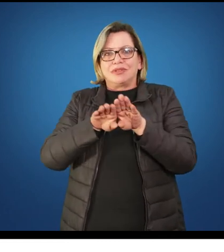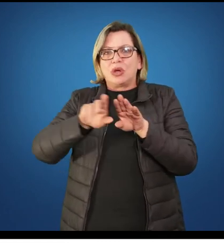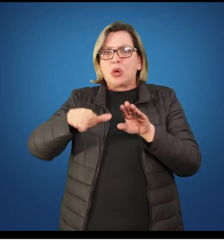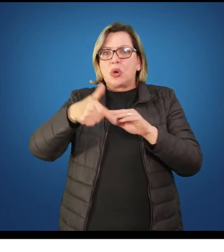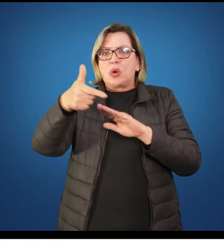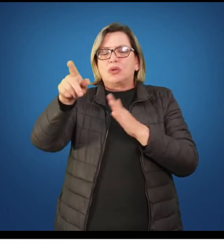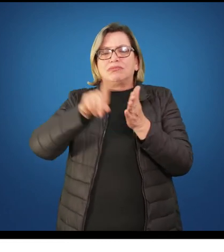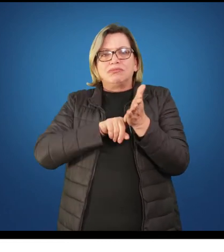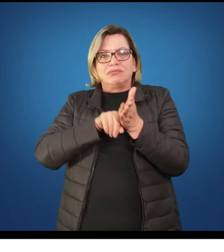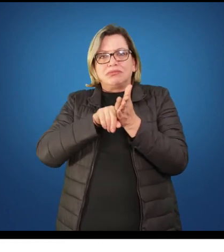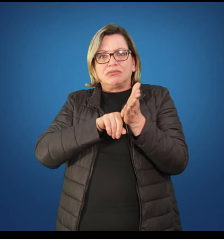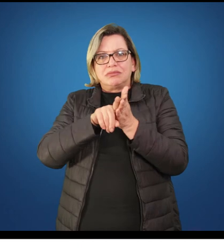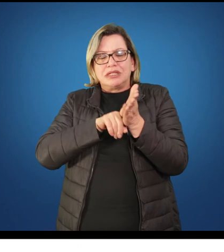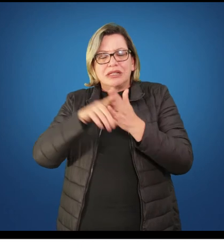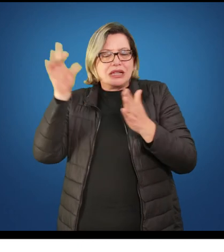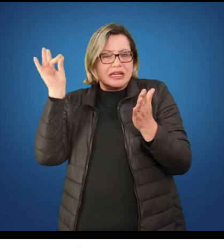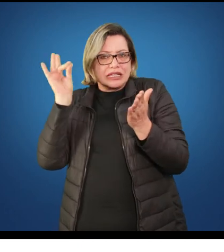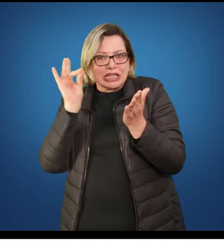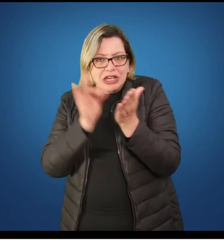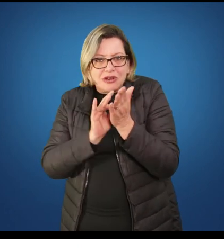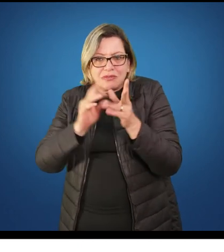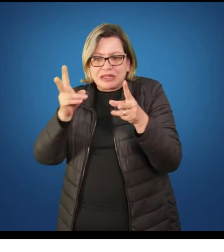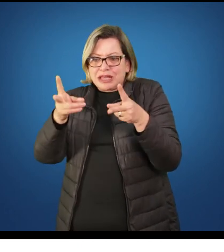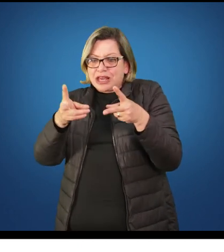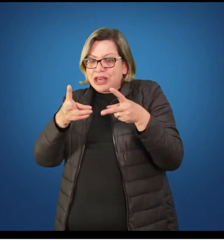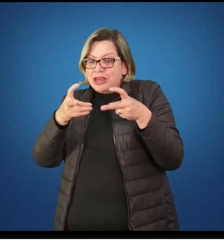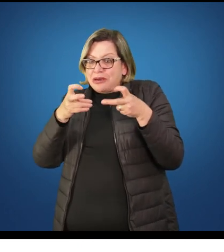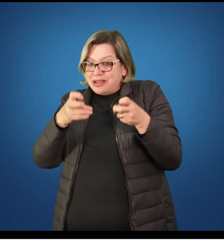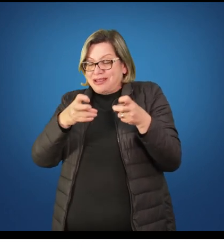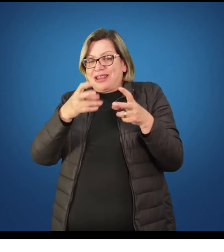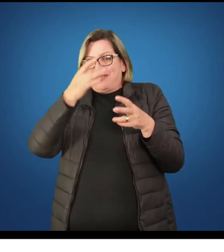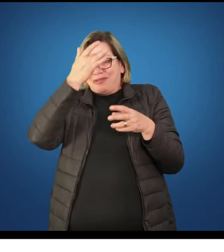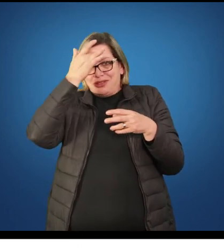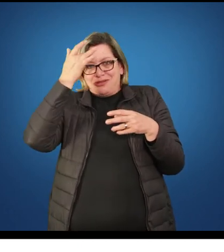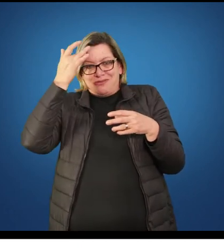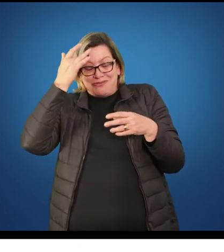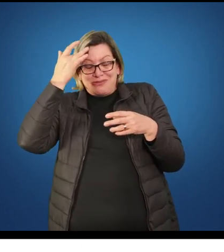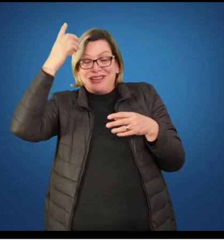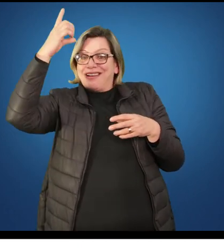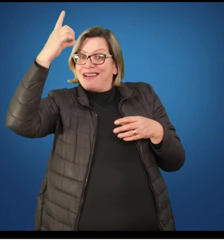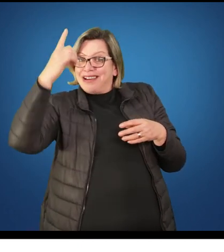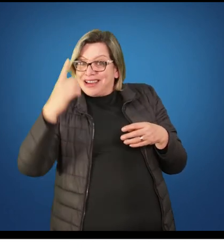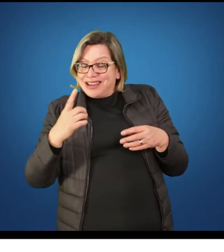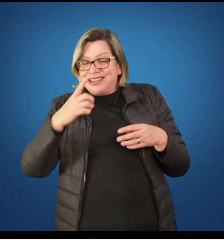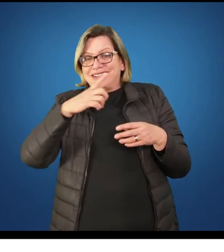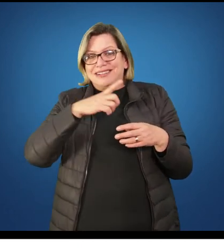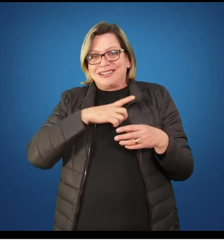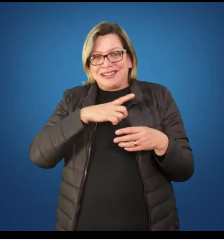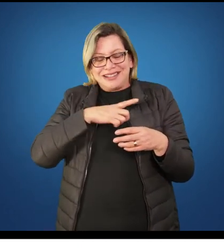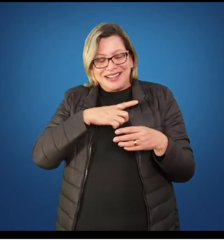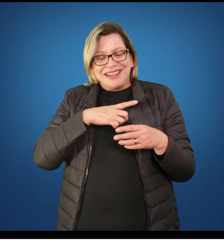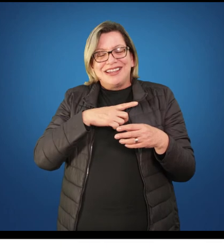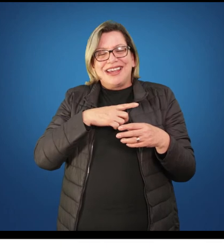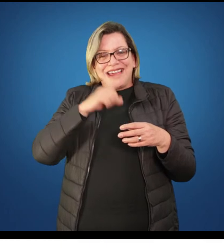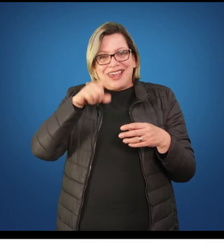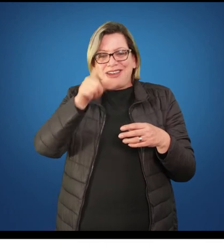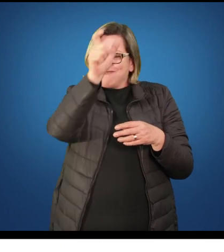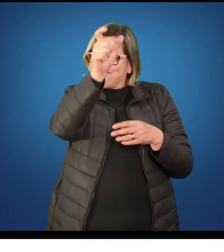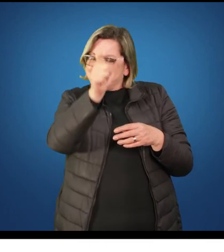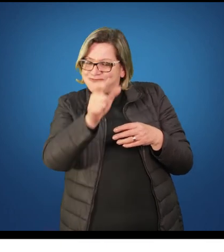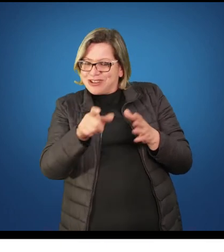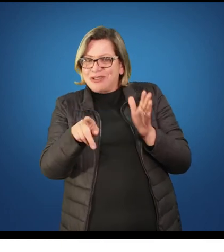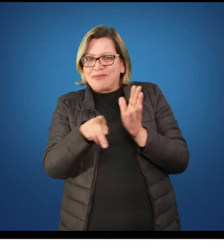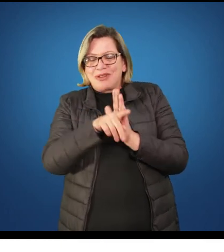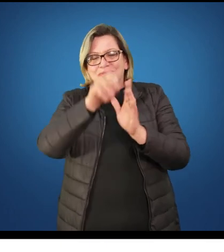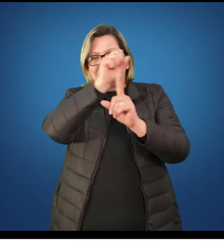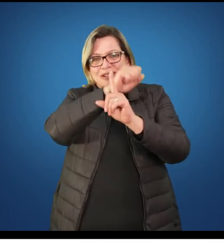que não são dadas, que não são natas, e sim que são organizadas, estruturadas ao longo da história de cada um.